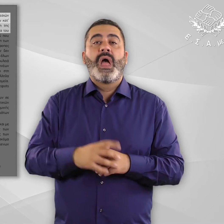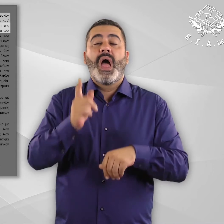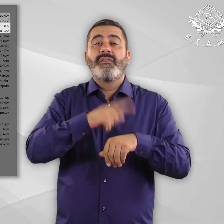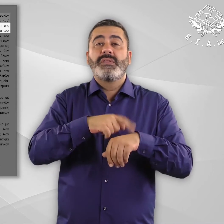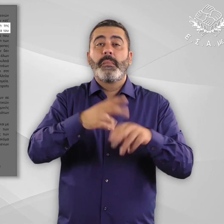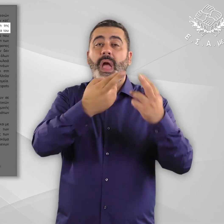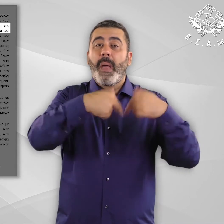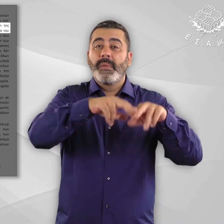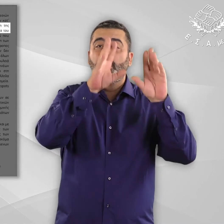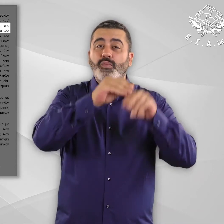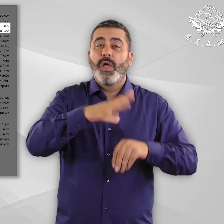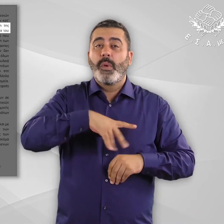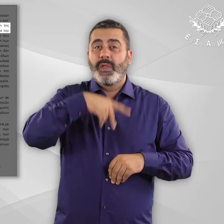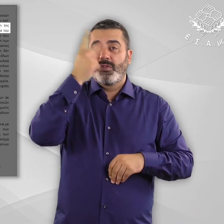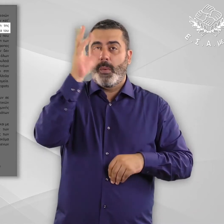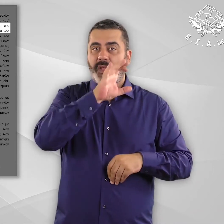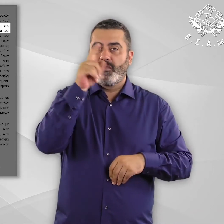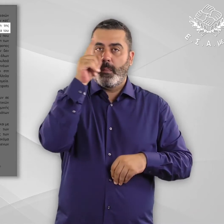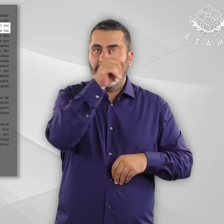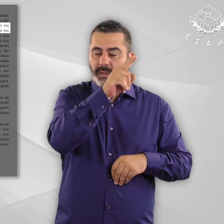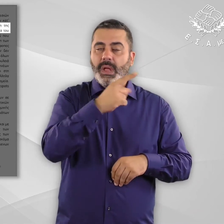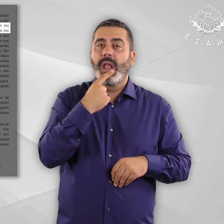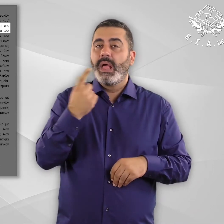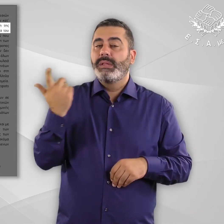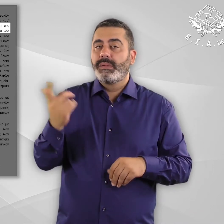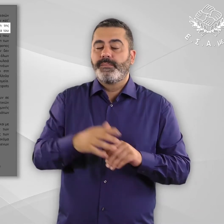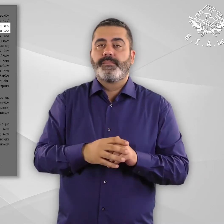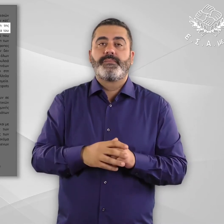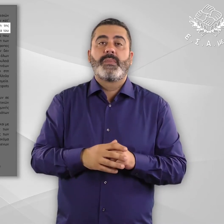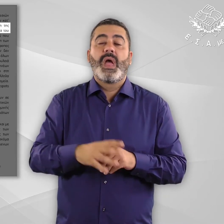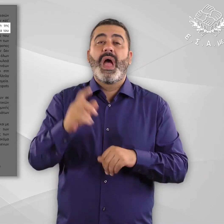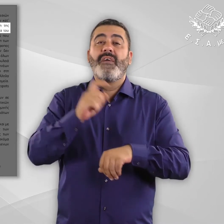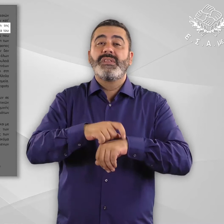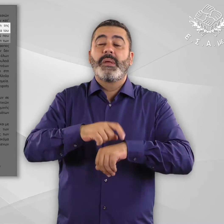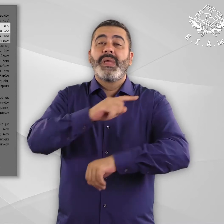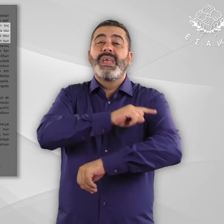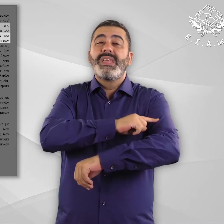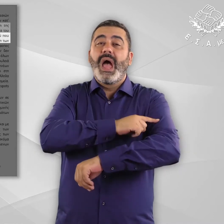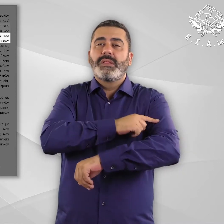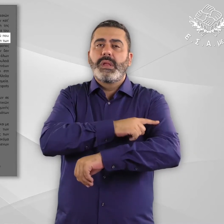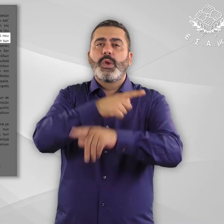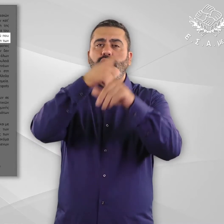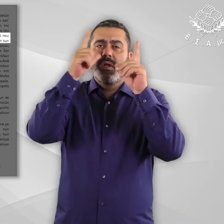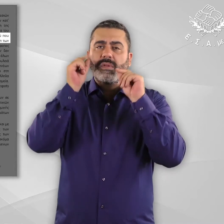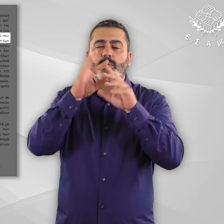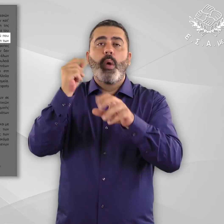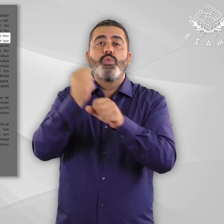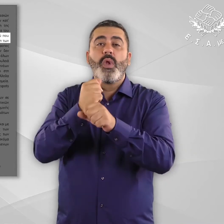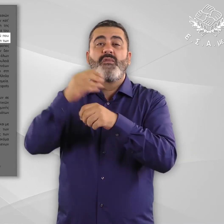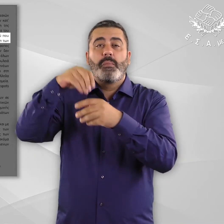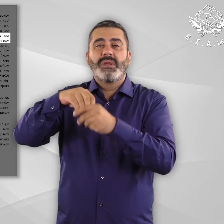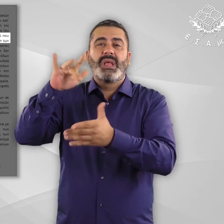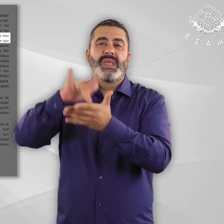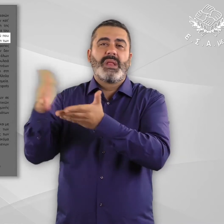κέλπνο. Σύμφωνα με έκθεση της Επιτρόπου του Συμβουλίου της Ευρώπης για τα Δικαιώματα του Ανθρώπου, εισαγωγικά ο αριθμός των